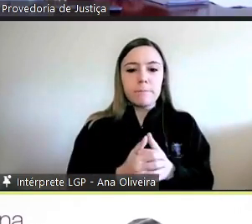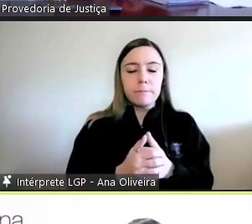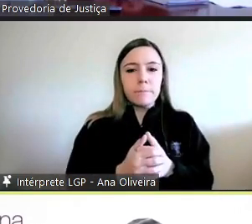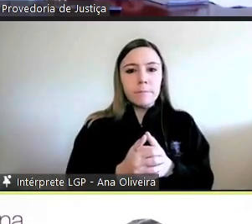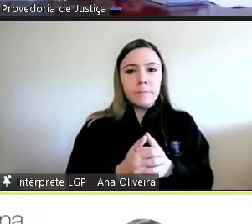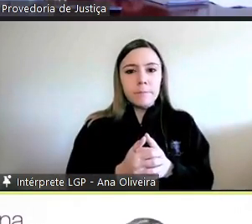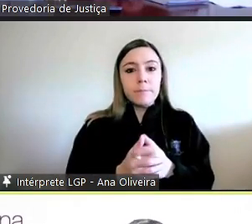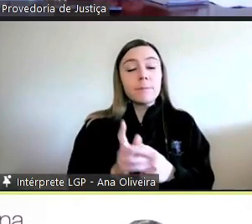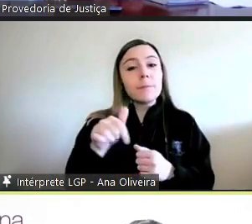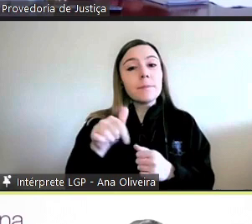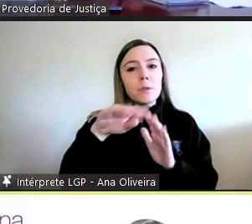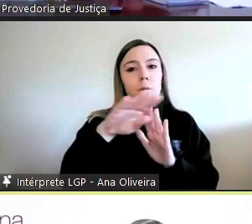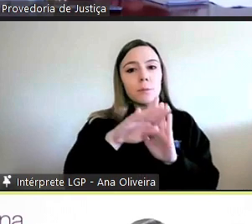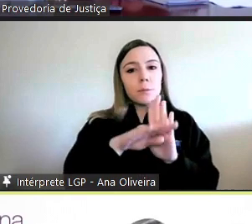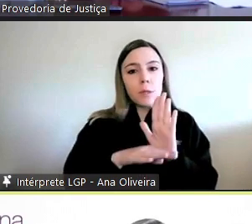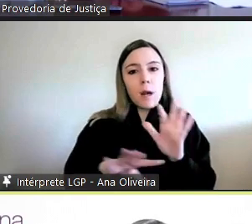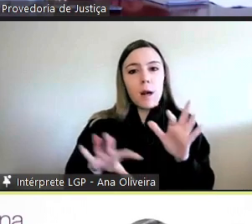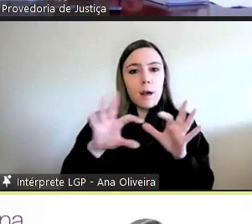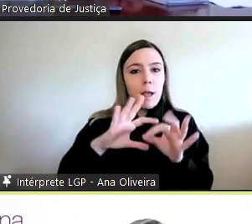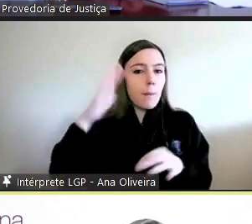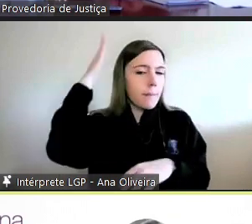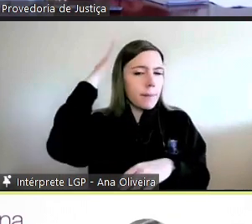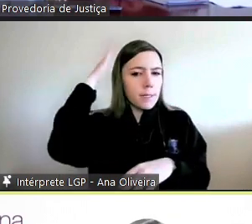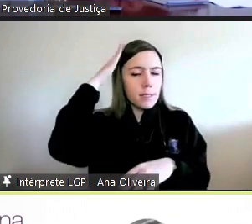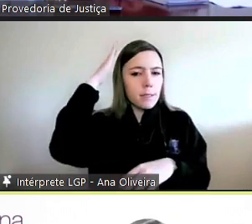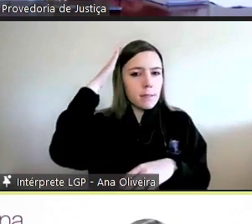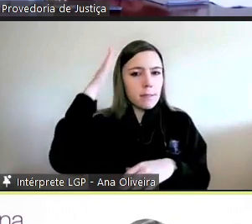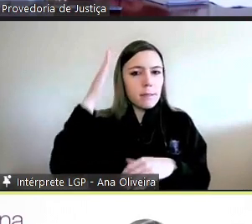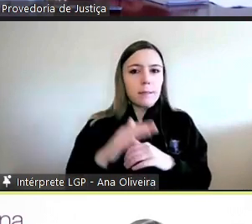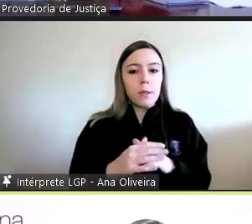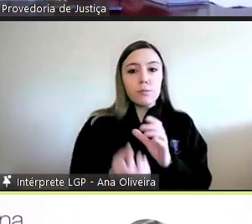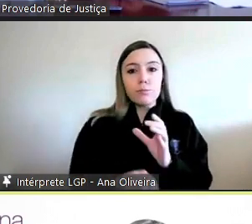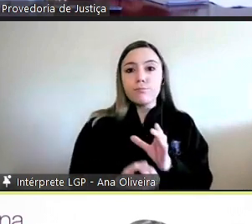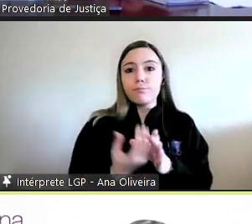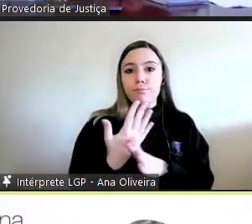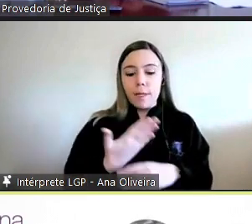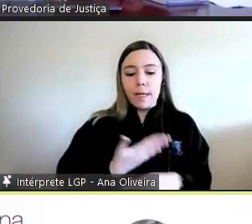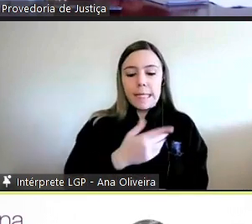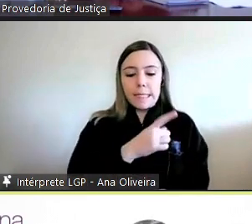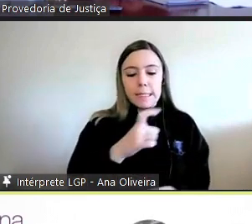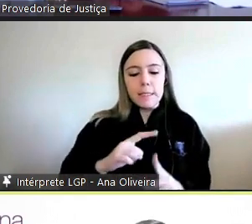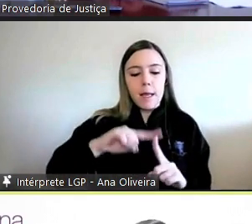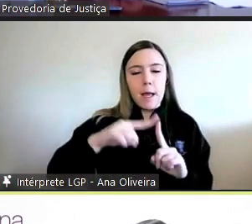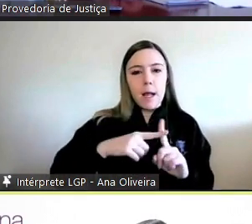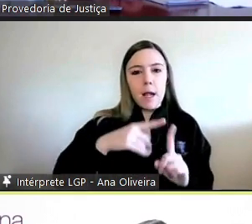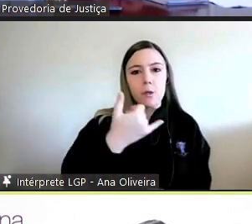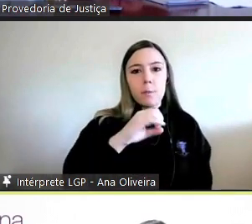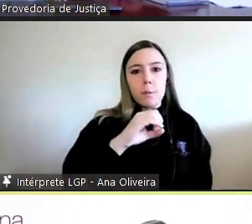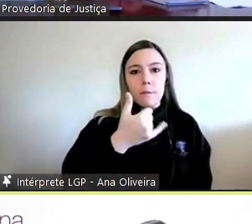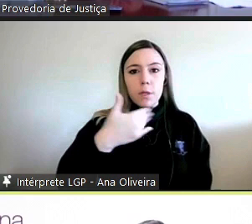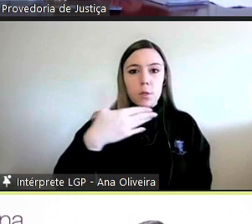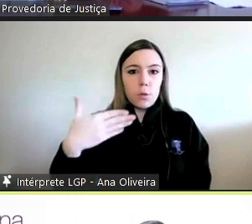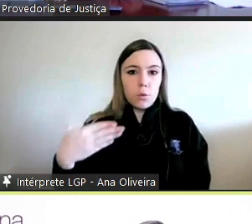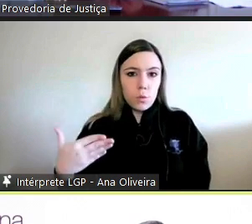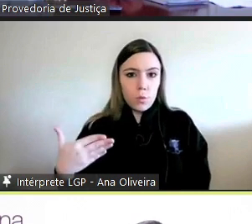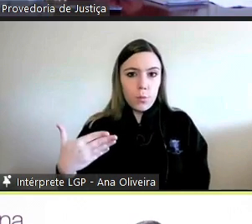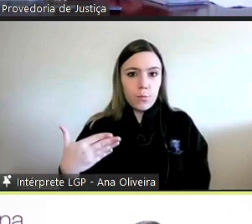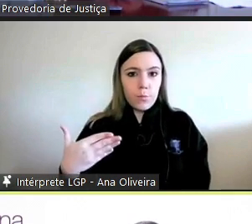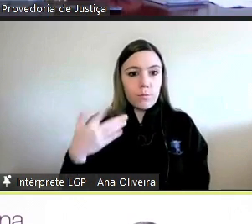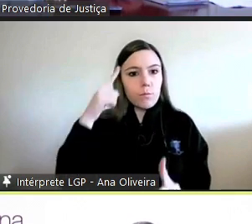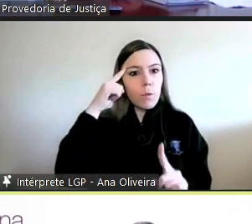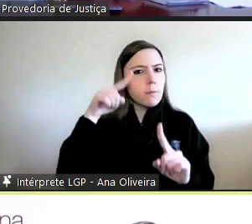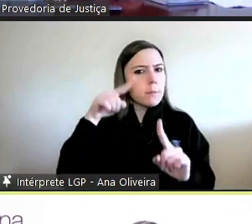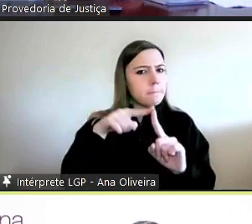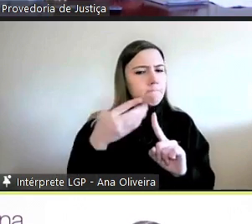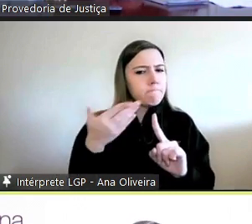este é um programa de capacitação que foi criado em dezembro de 2021, com este objetivo